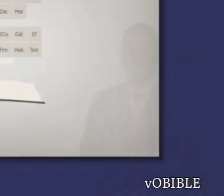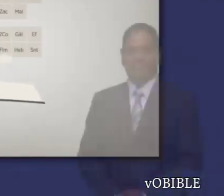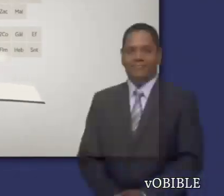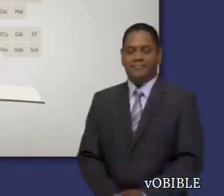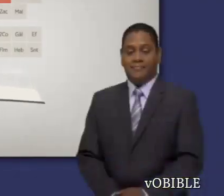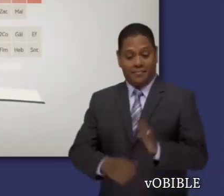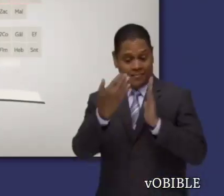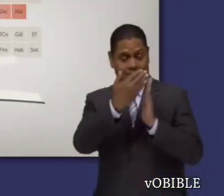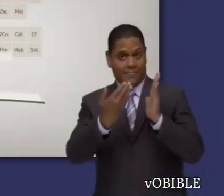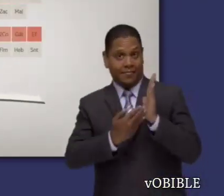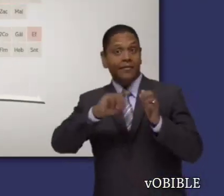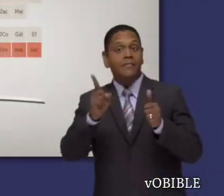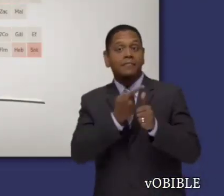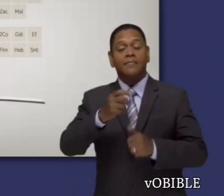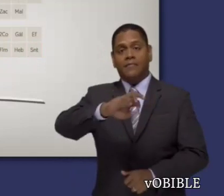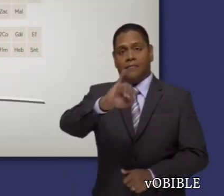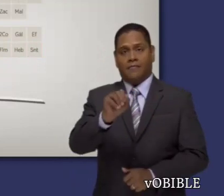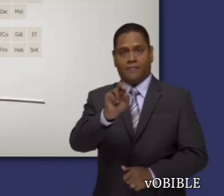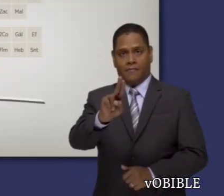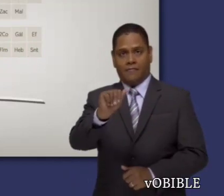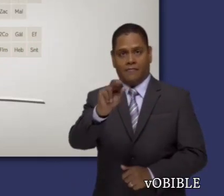Información sobre la primera carta de Juan